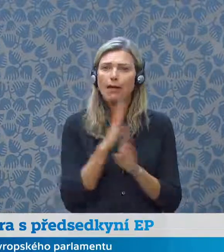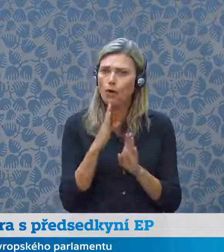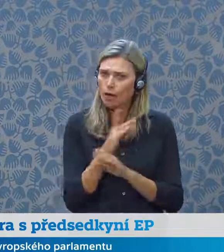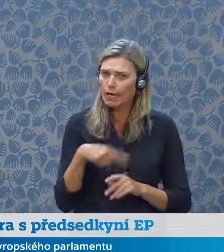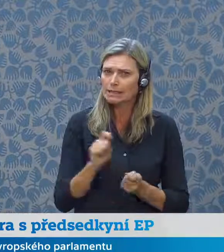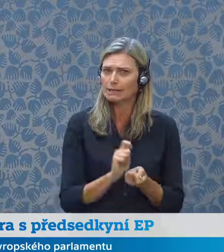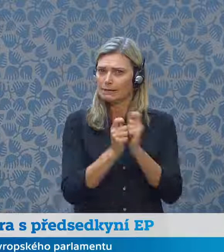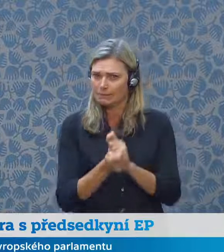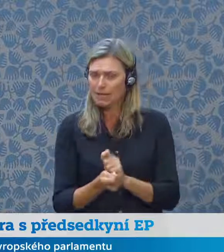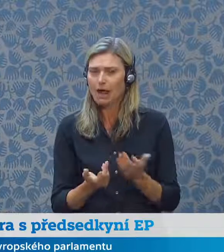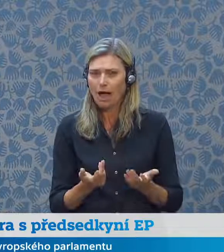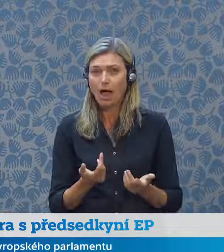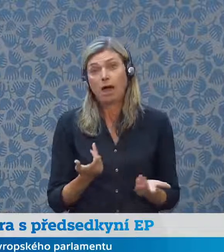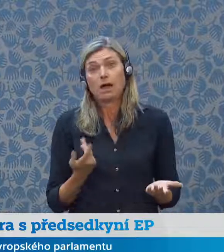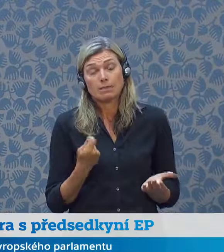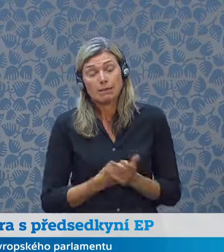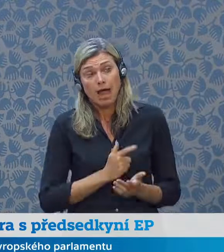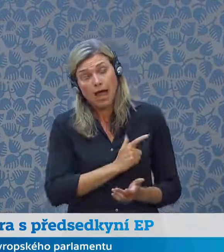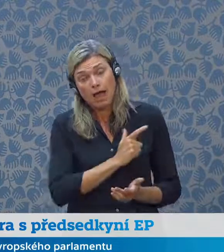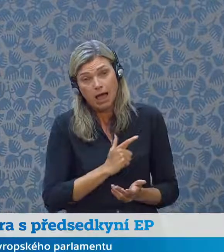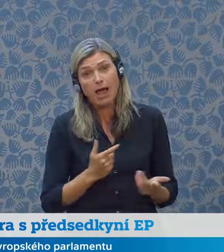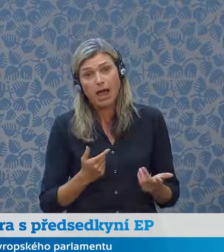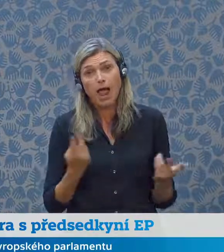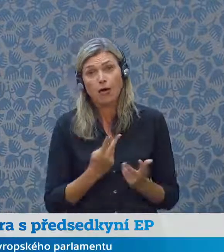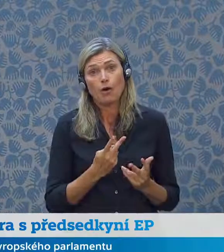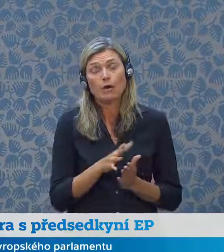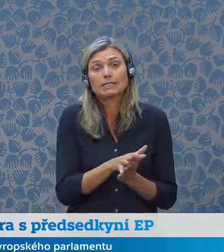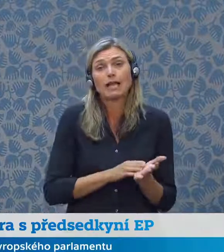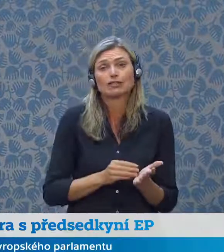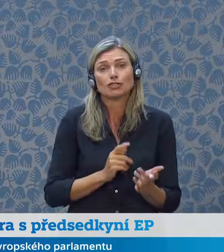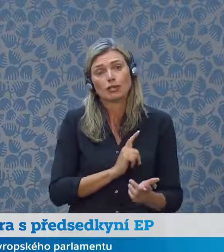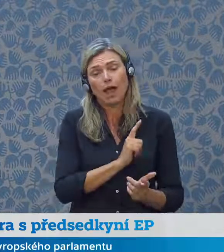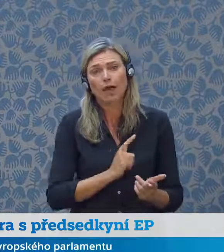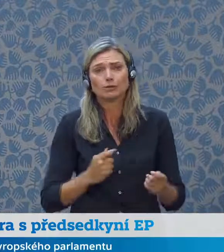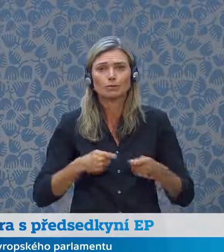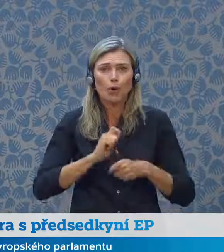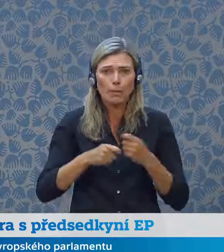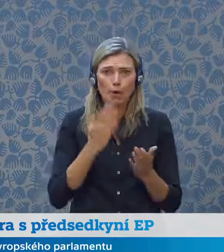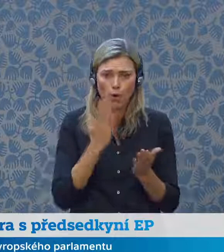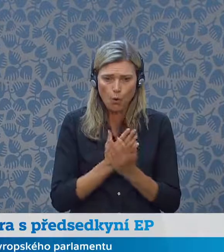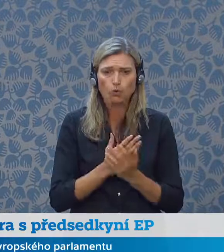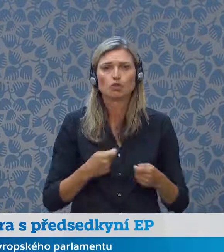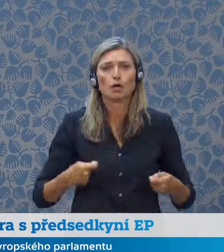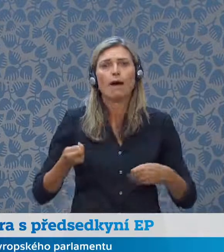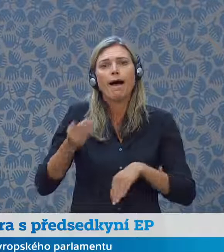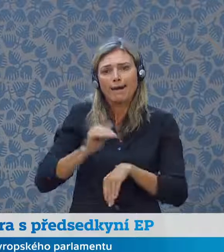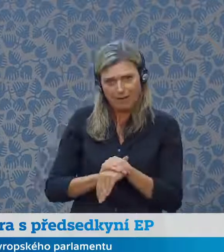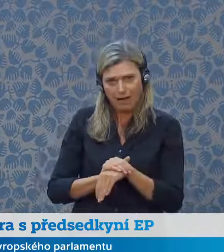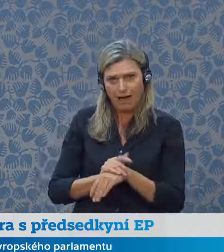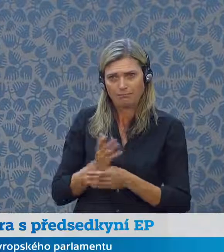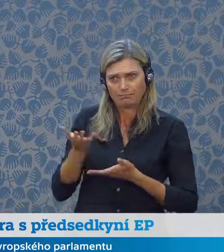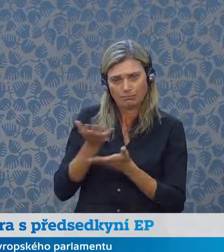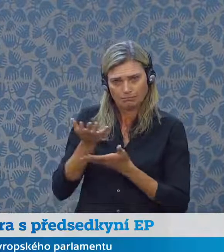spolu zákonodárcem, čili náš klíčový mandát začíná ve chvíli, kdy musíme začít jednat spolu s radou